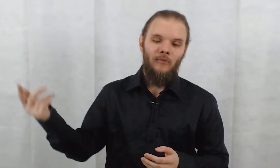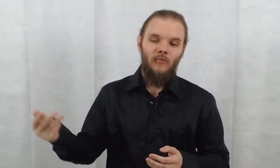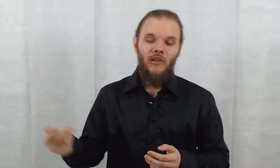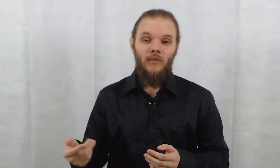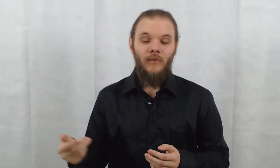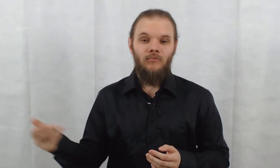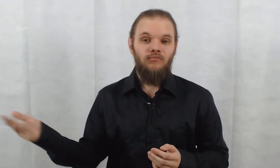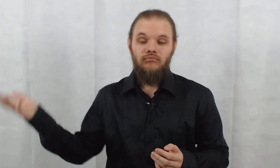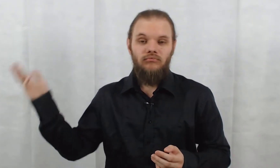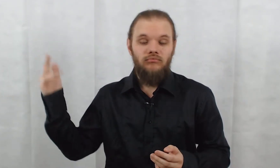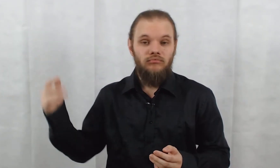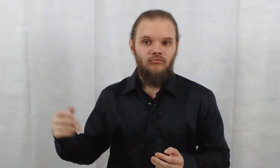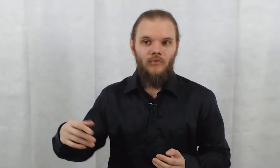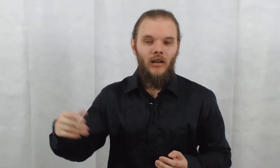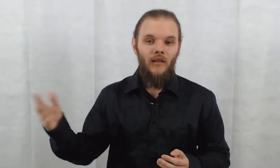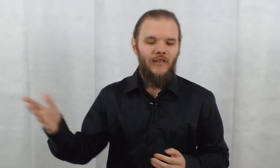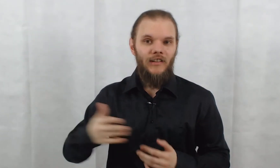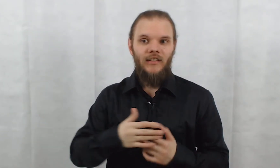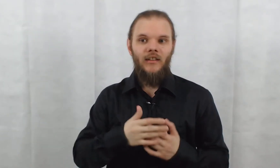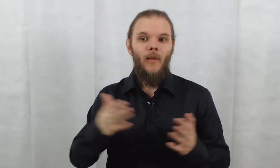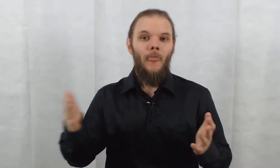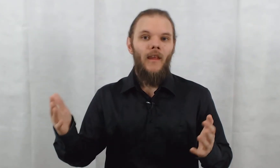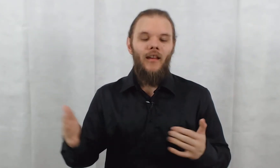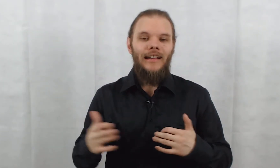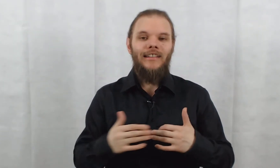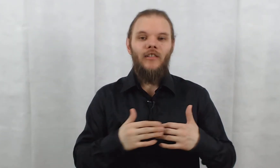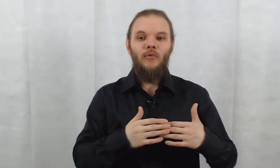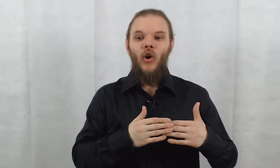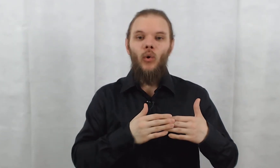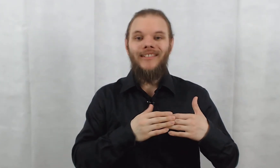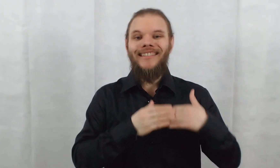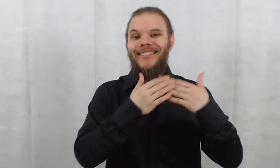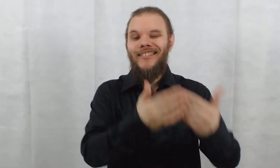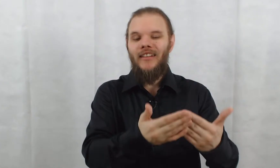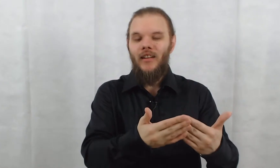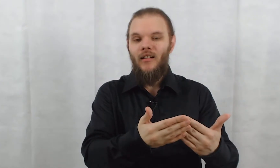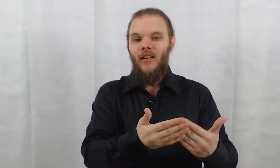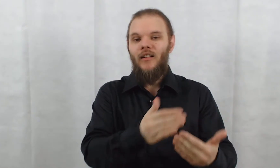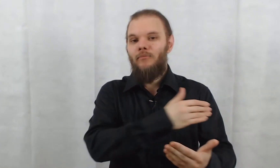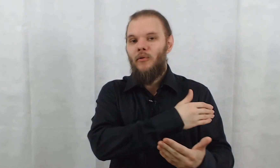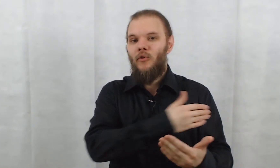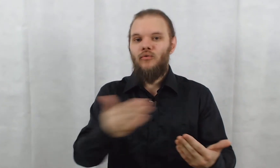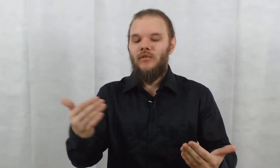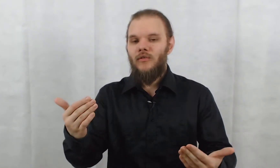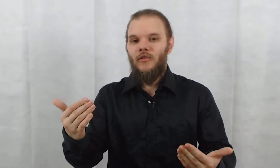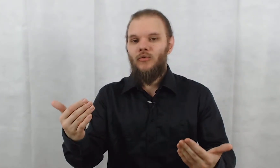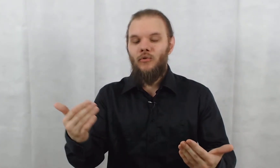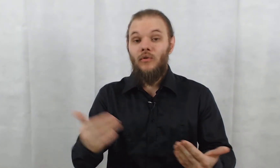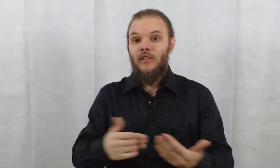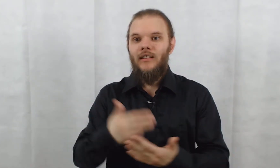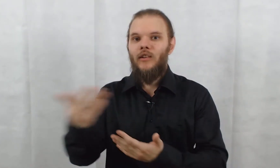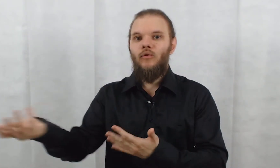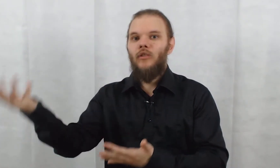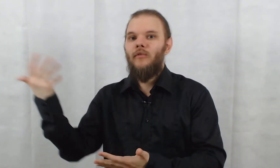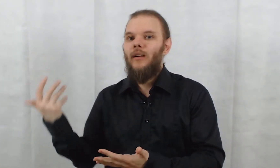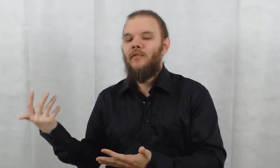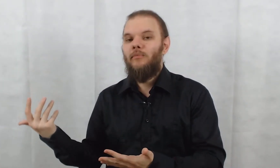oubliée. Enfin, voilà, elle était vraiment en rôle tertiaire pendant tout le truc. Et là, d'un coup, elle devient un petit peu